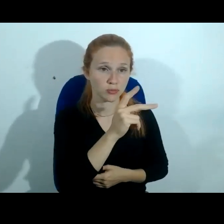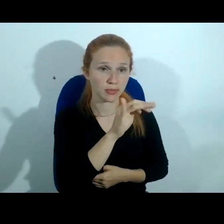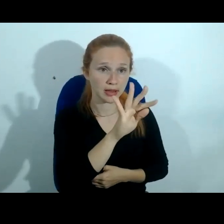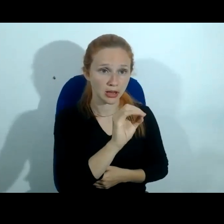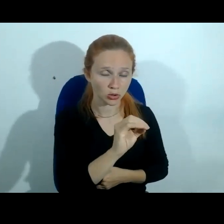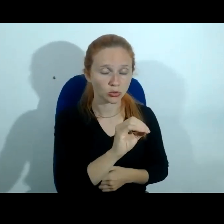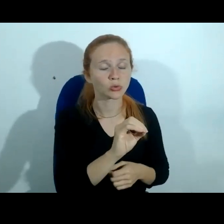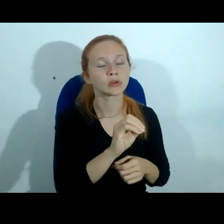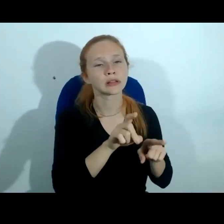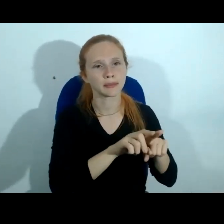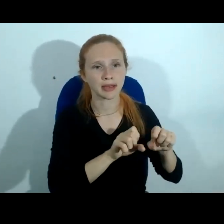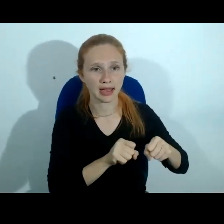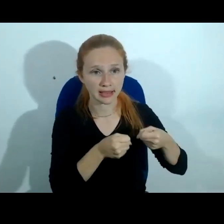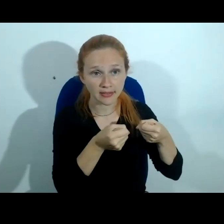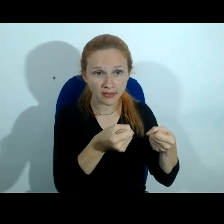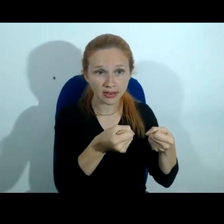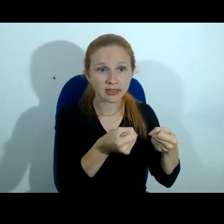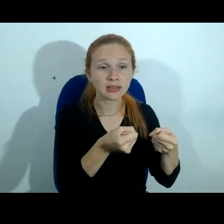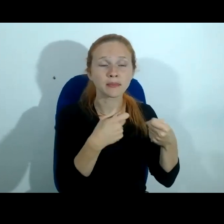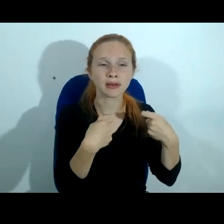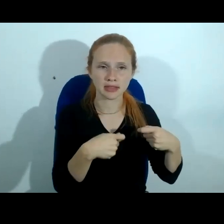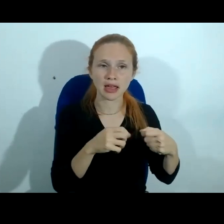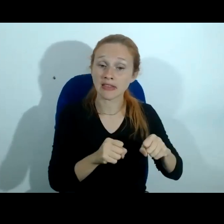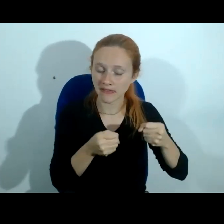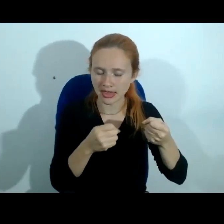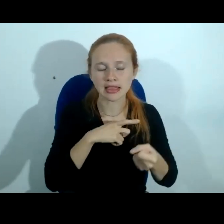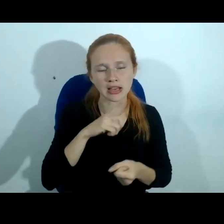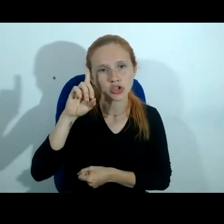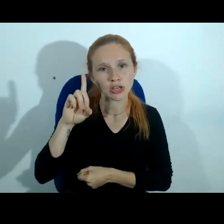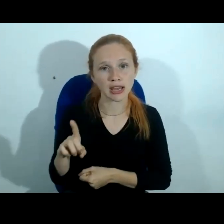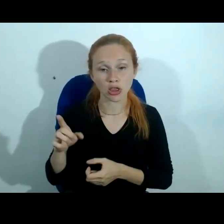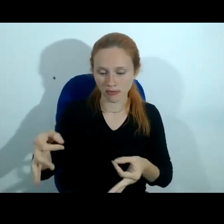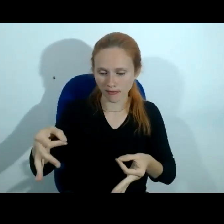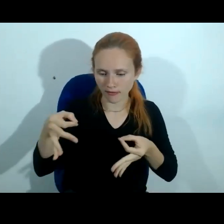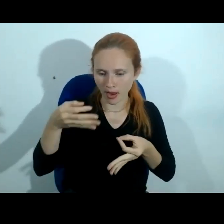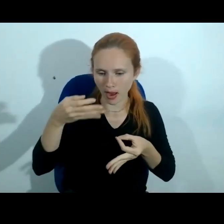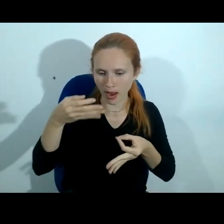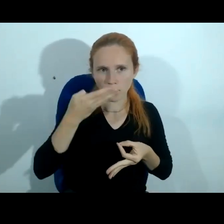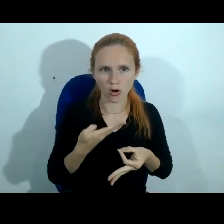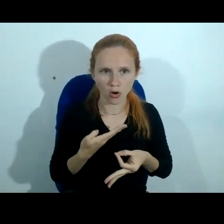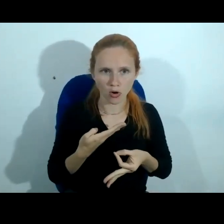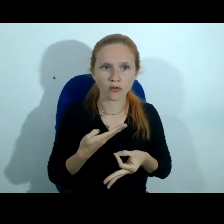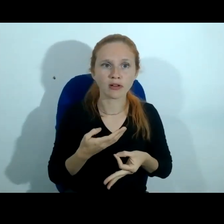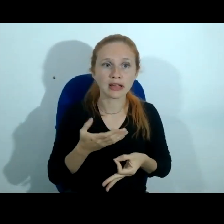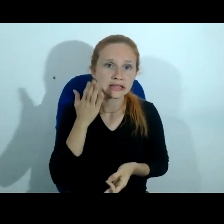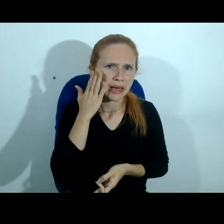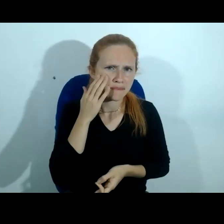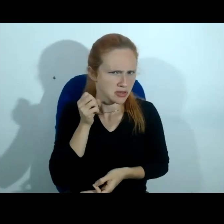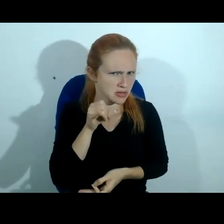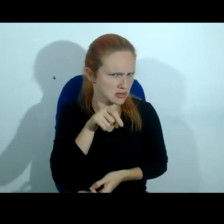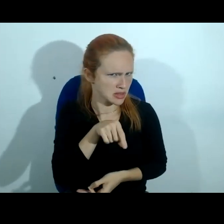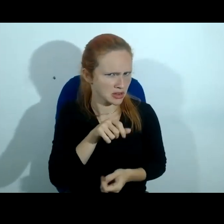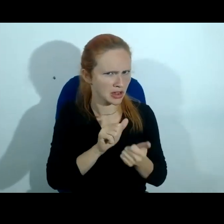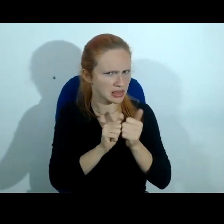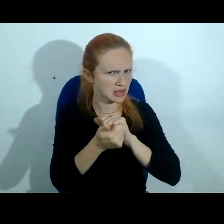técnica do suspeito a defesa tem direito de acessar essa prova auditar a prova para saber se ela foi manipulada